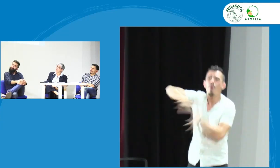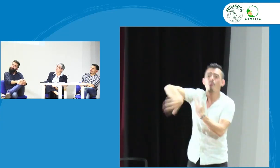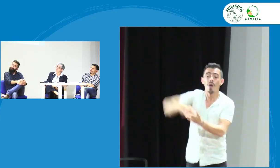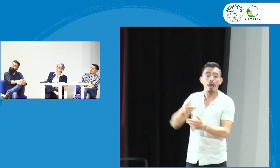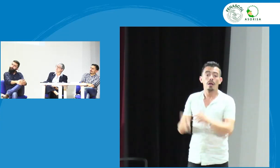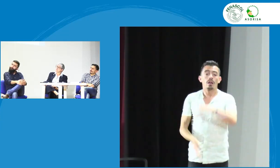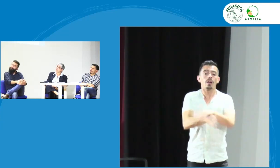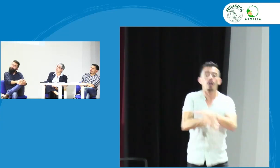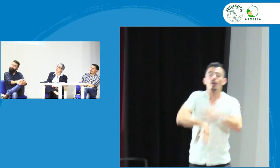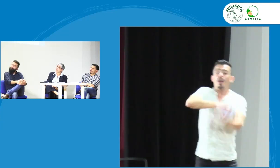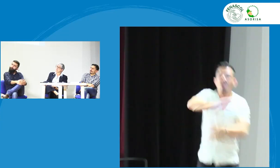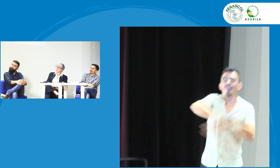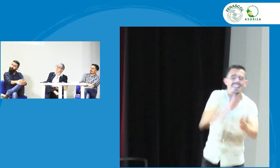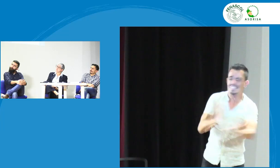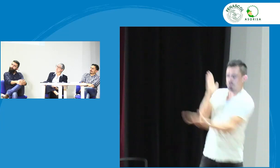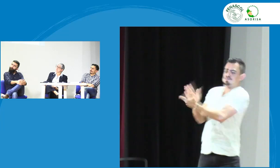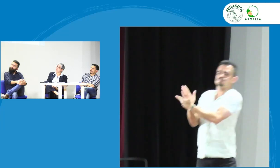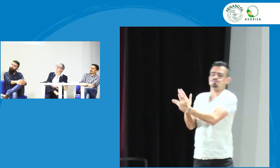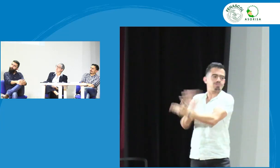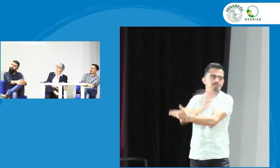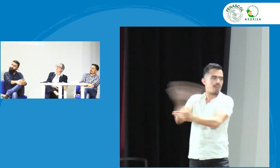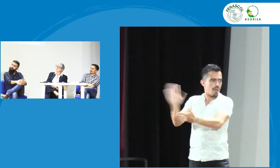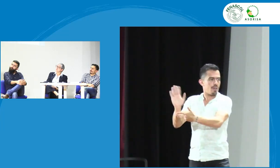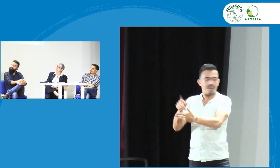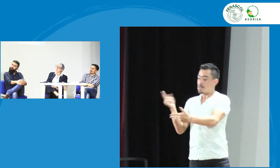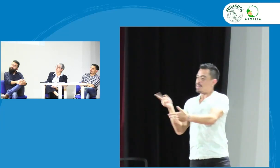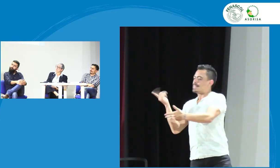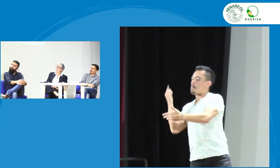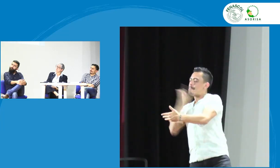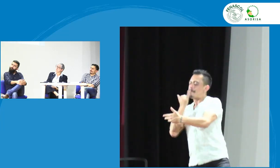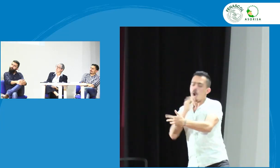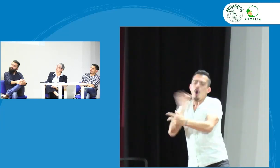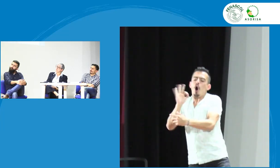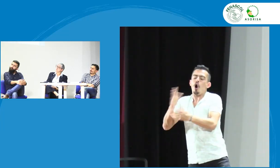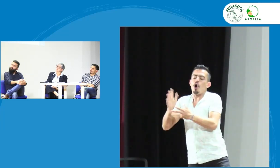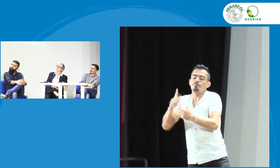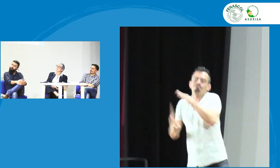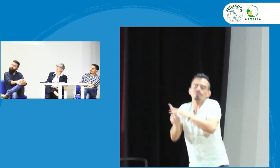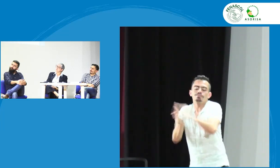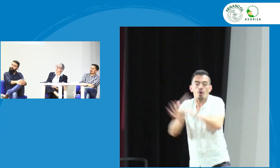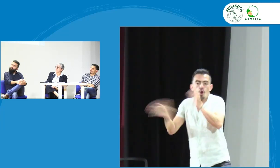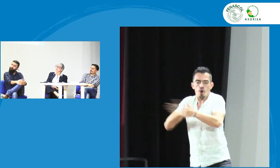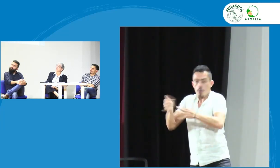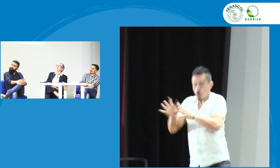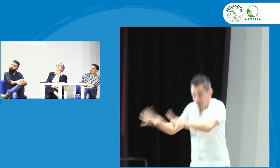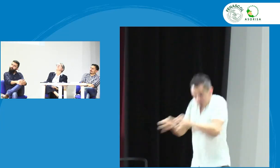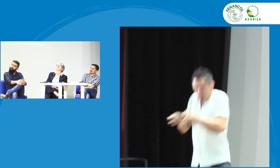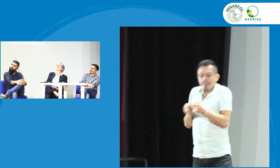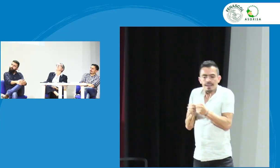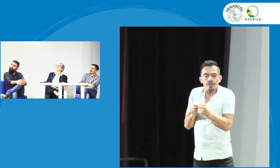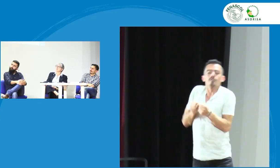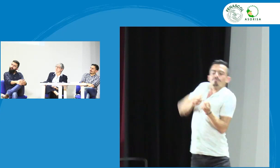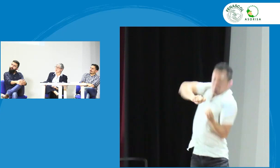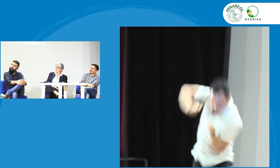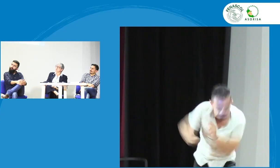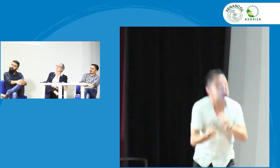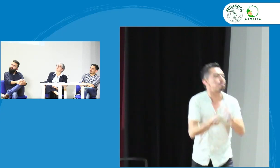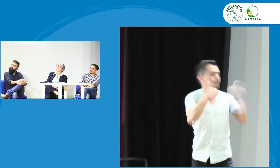historia colombiana de las personas sordas y no y no alarguemos esto que aprendamos de todas